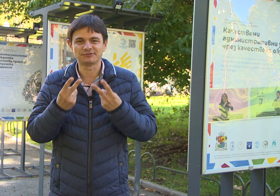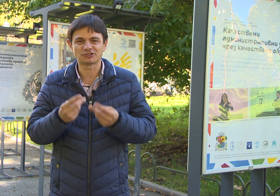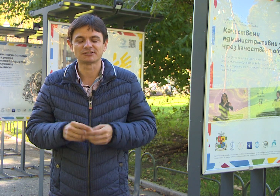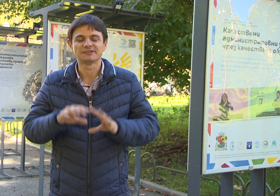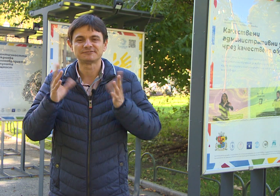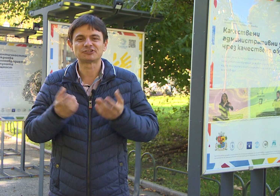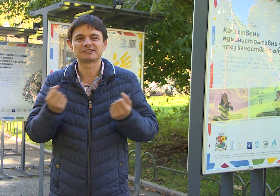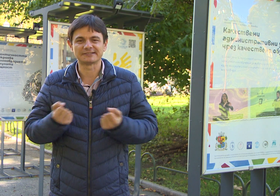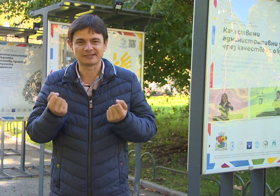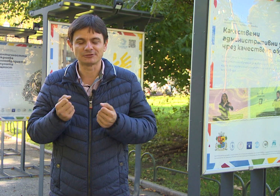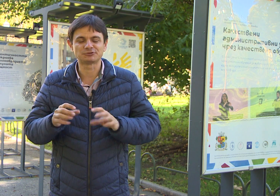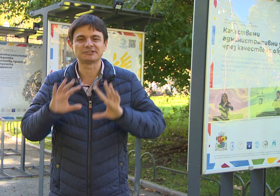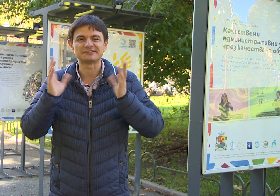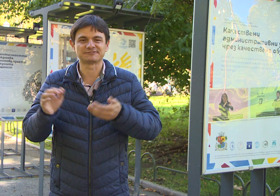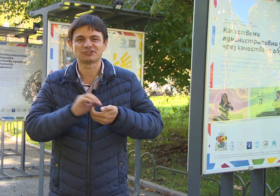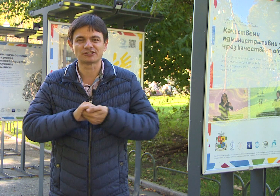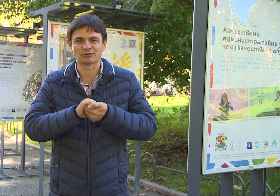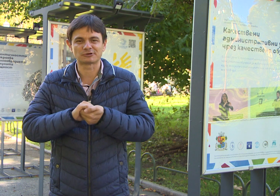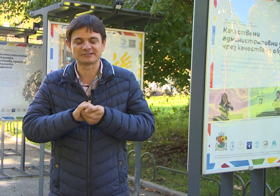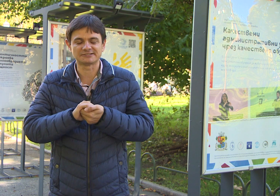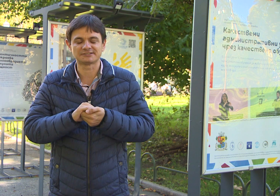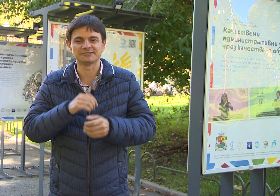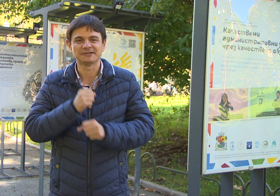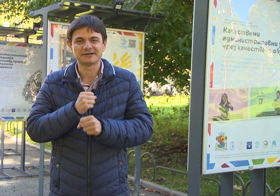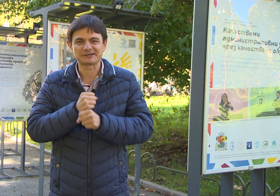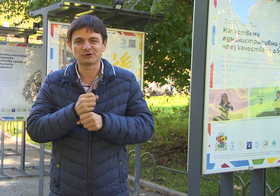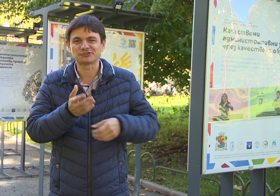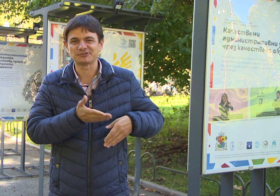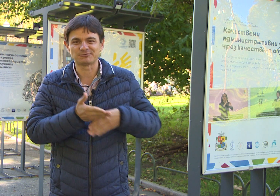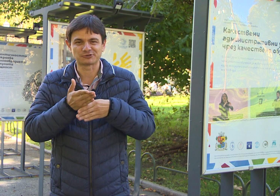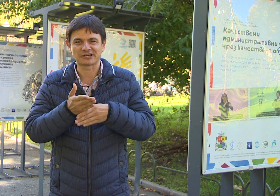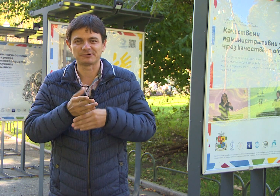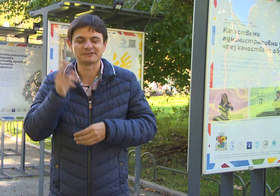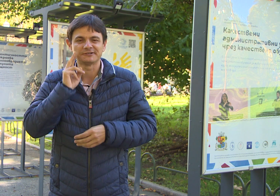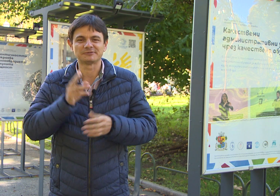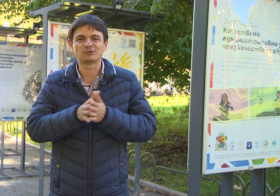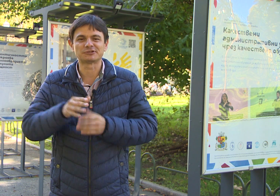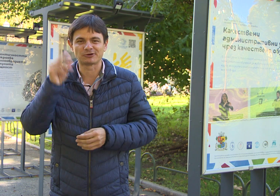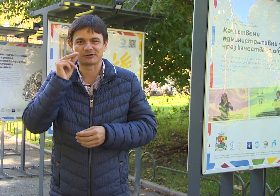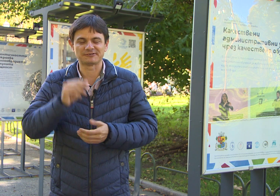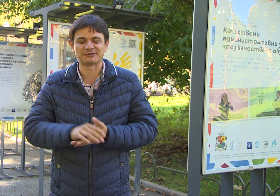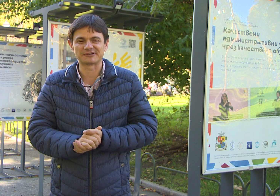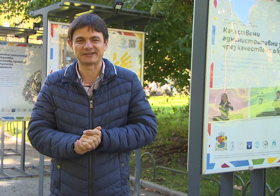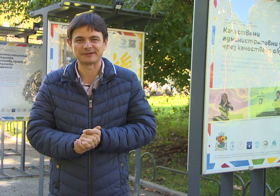виждат всичките дейности на всички организации, работещи в подкрепа на глухите хора в България.